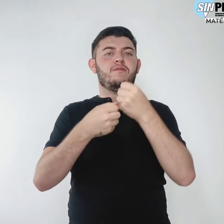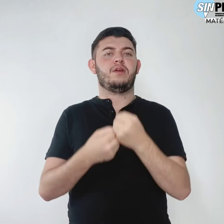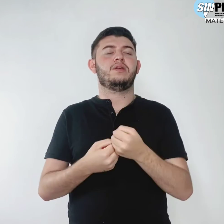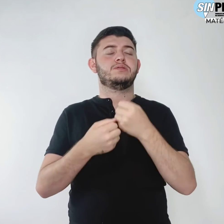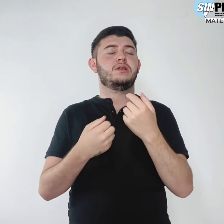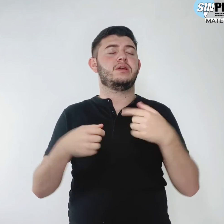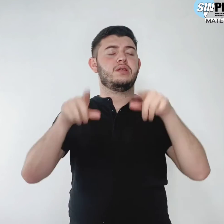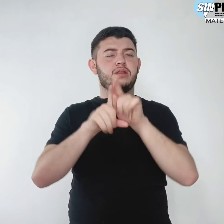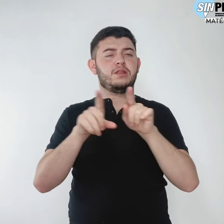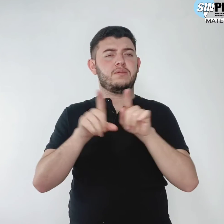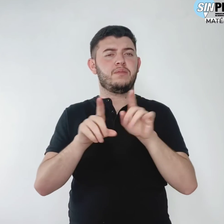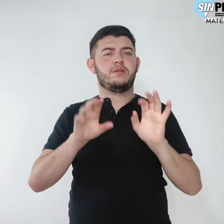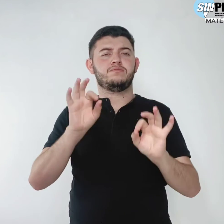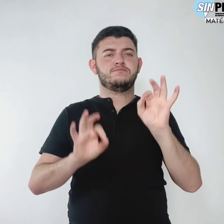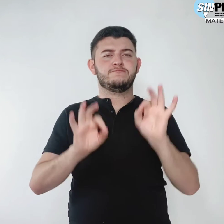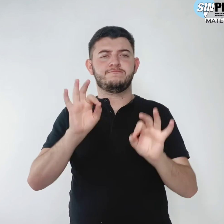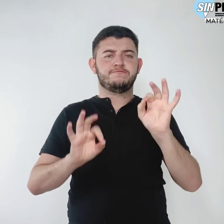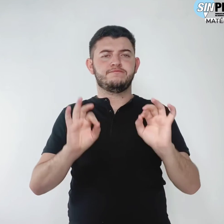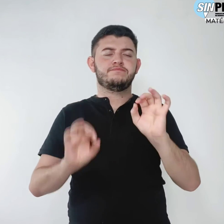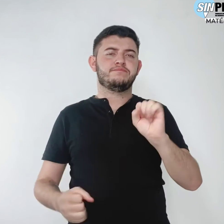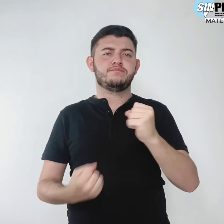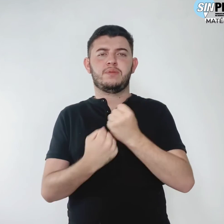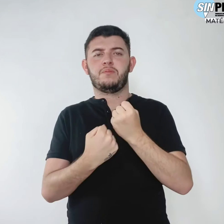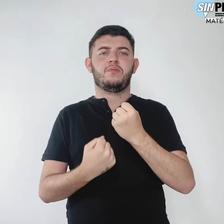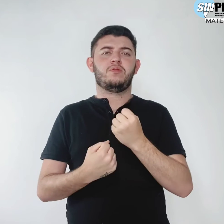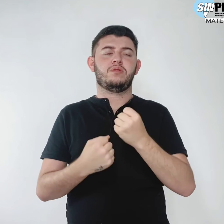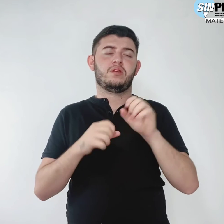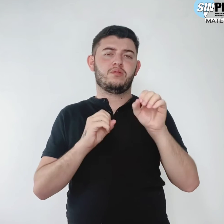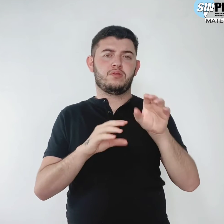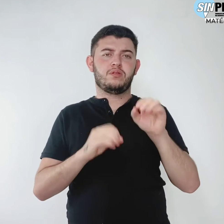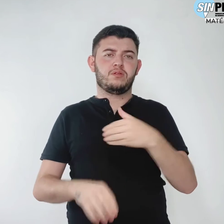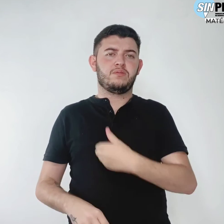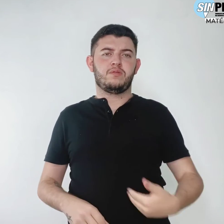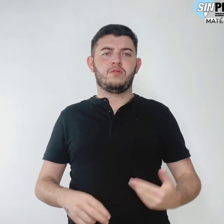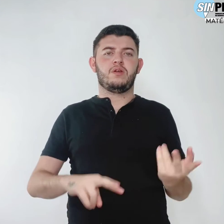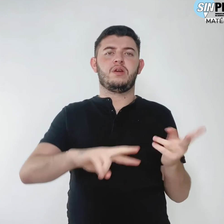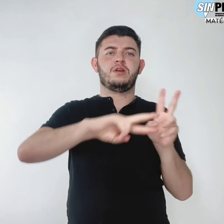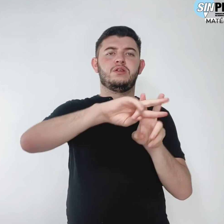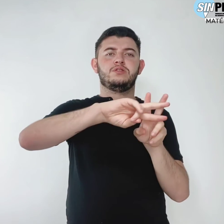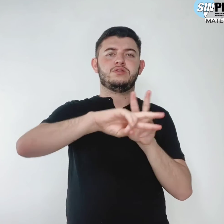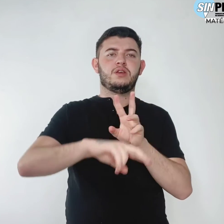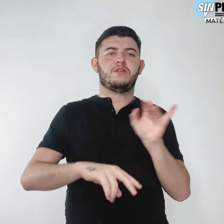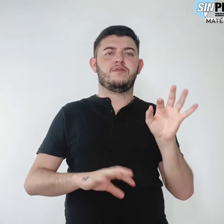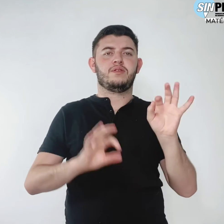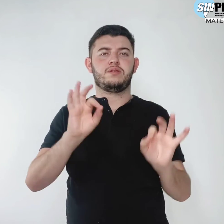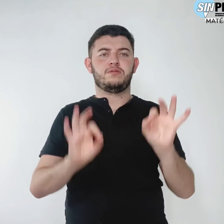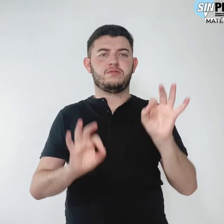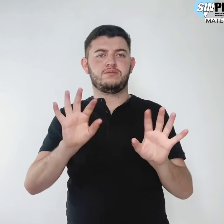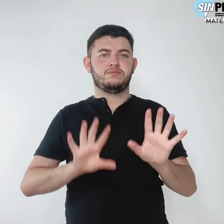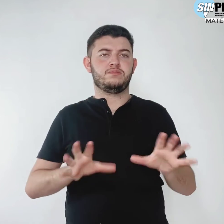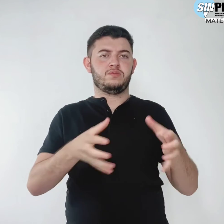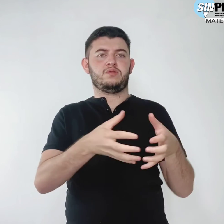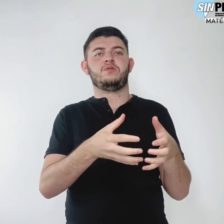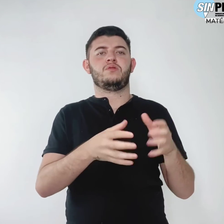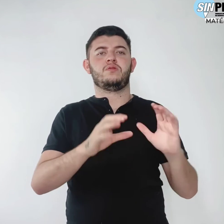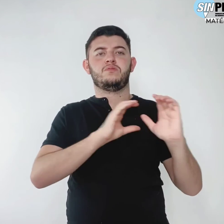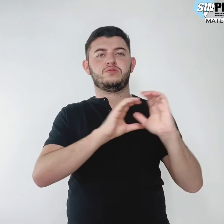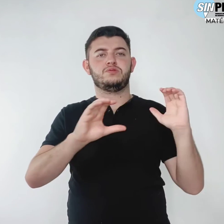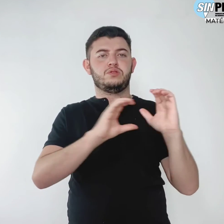promoção da educação pública com a hashtag a serem definidas pela equipe de